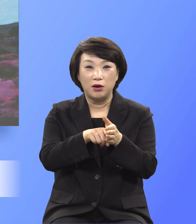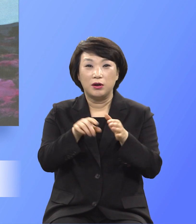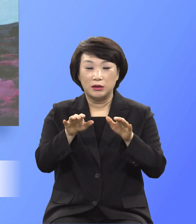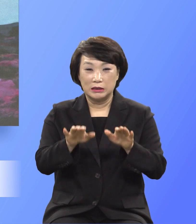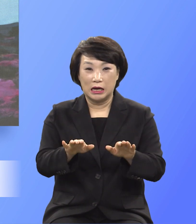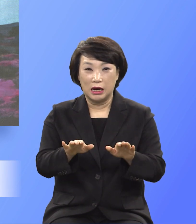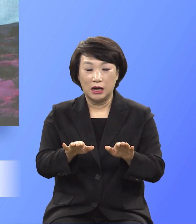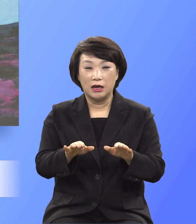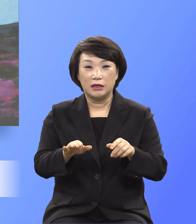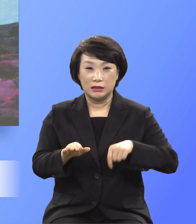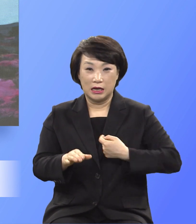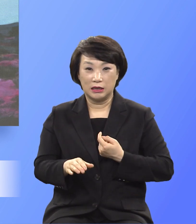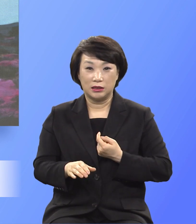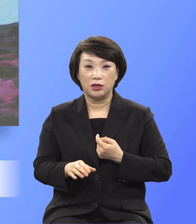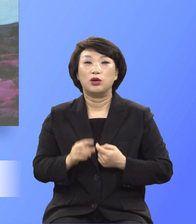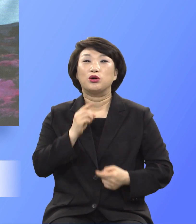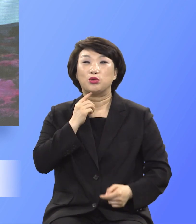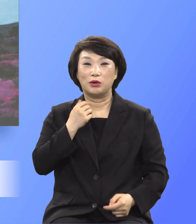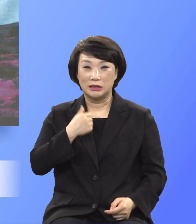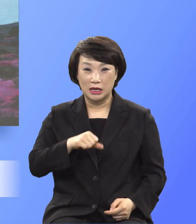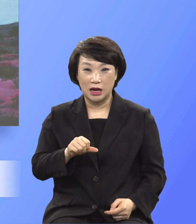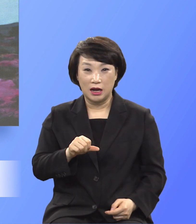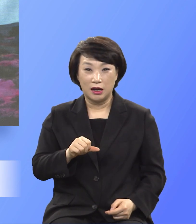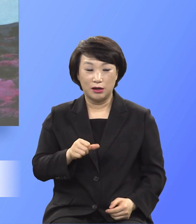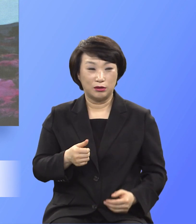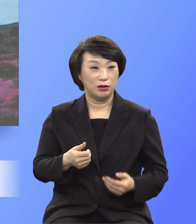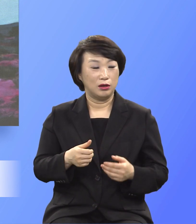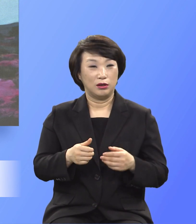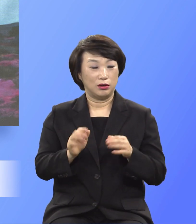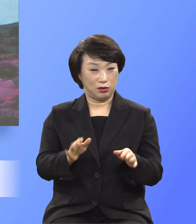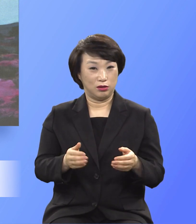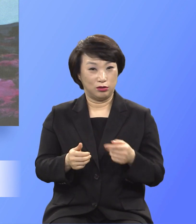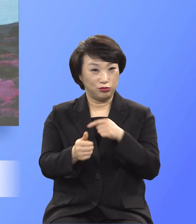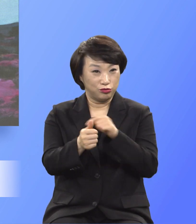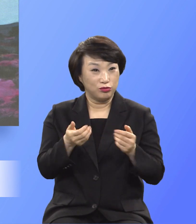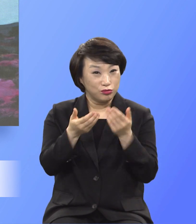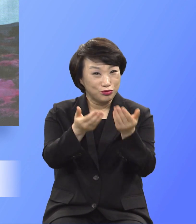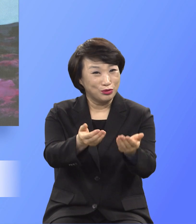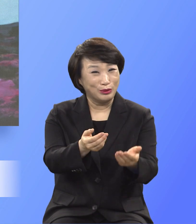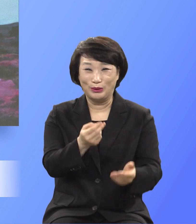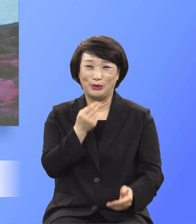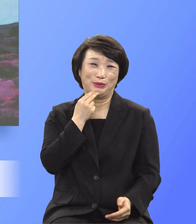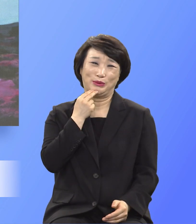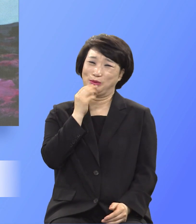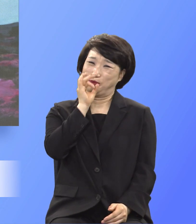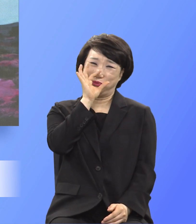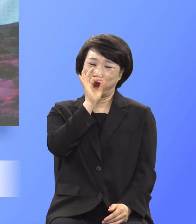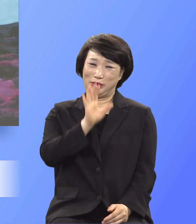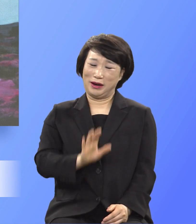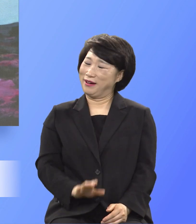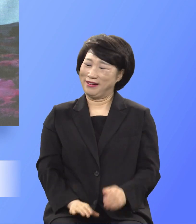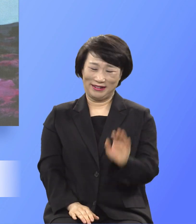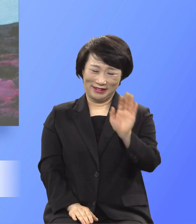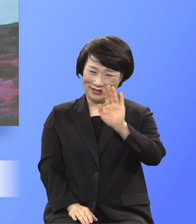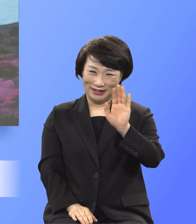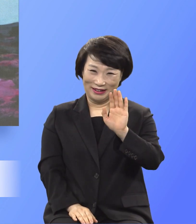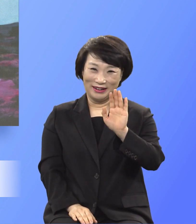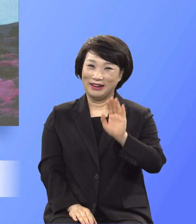자기 독자를 희생시키는 사람이 없으며 절대 희생시키지